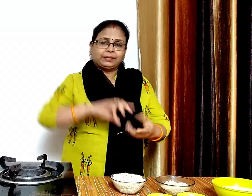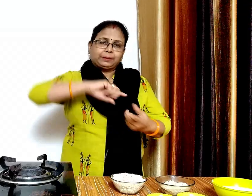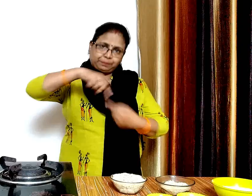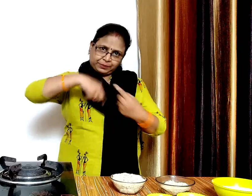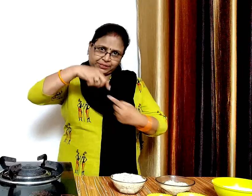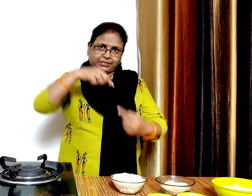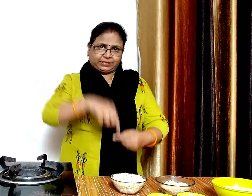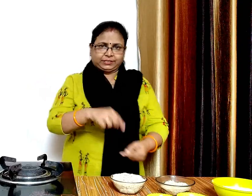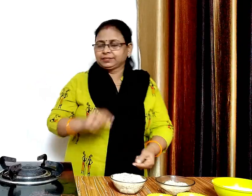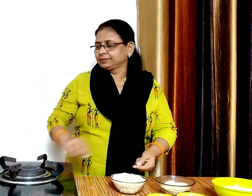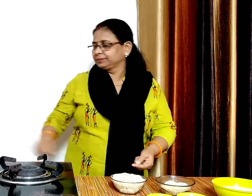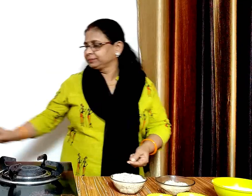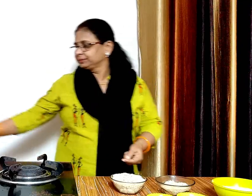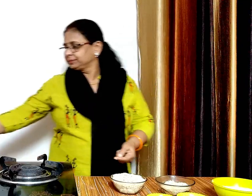अब हम उड़त दाल को पीस लेंगे